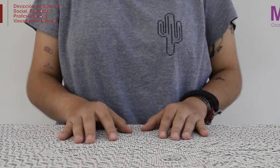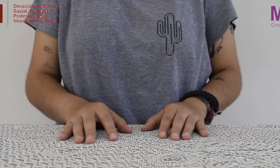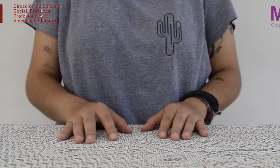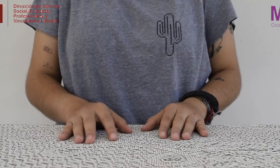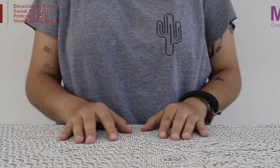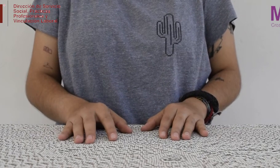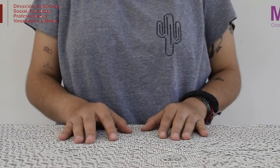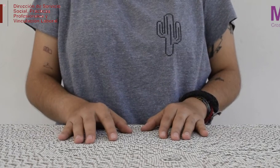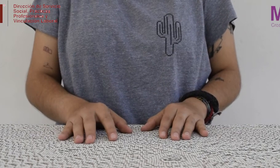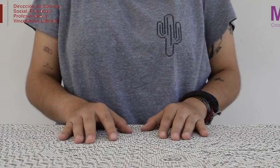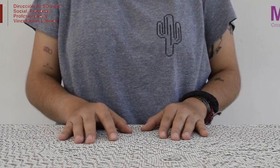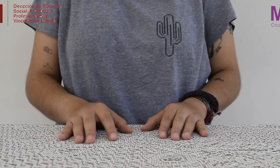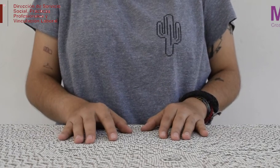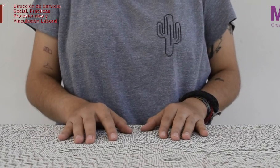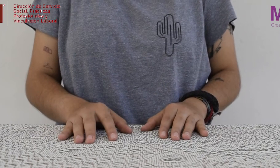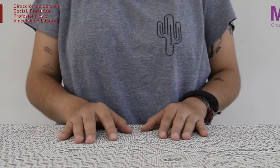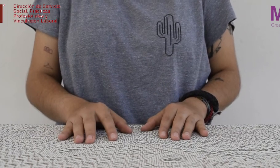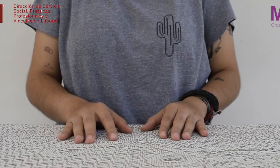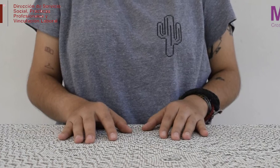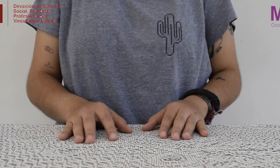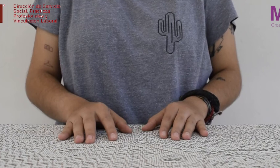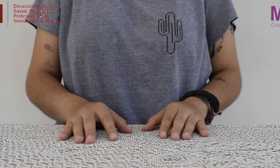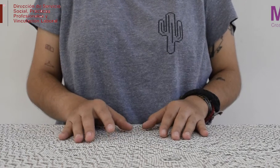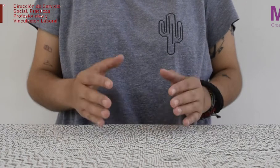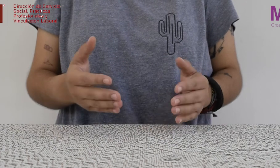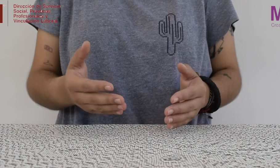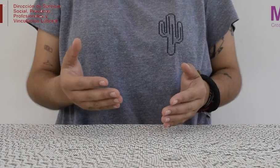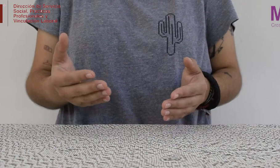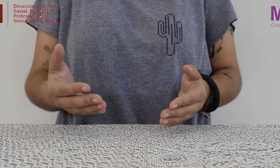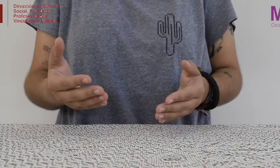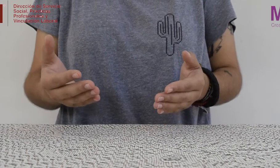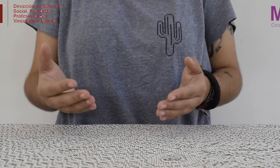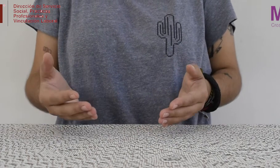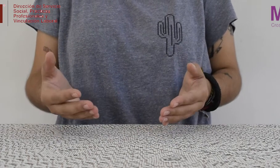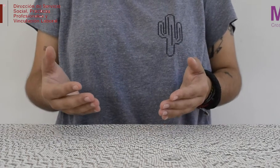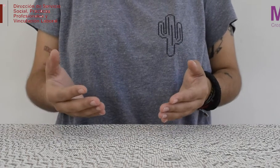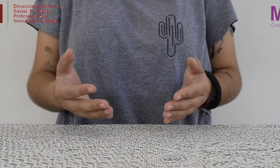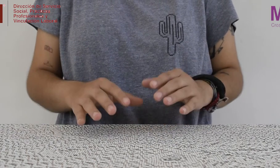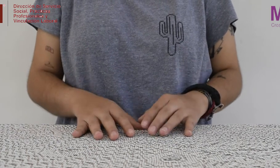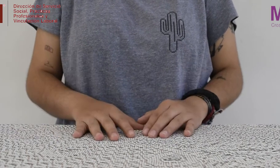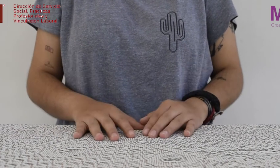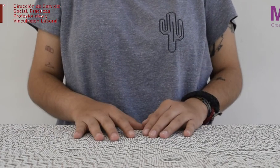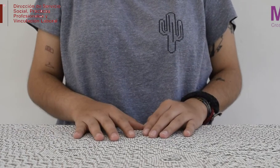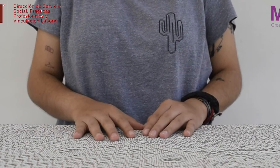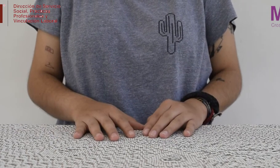Esta pieza fue una instalación sonora con audios grabados de los lugares donde los cuerpos de las mujeres asesinadas